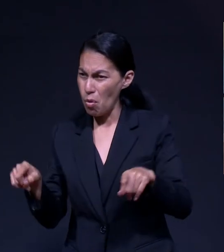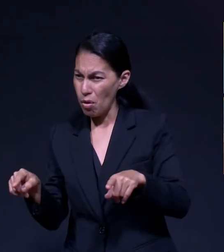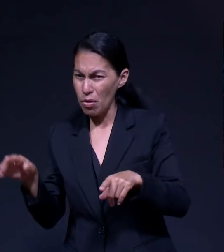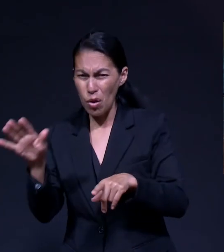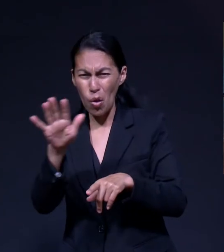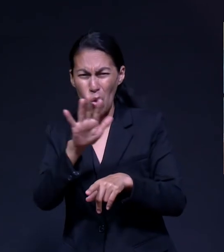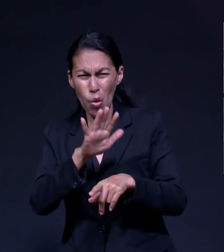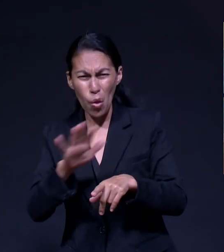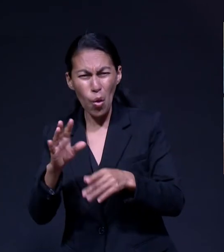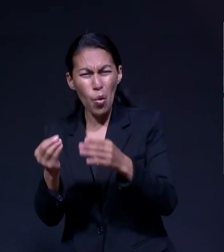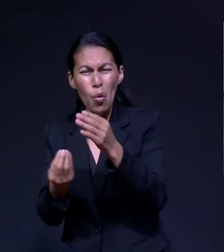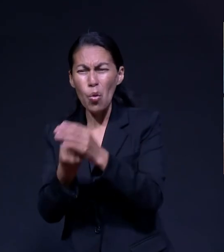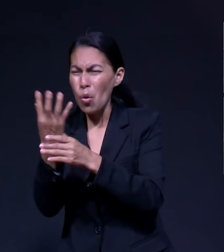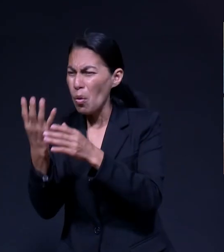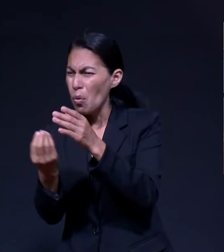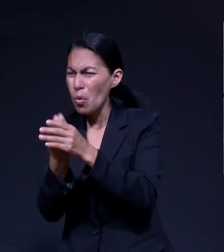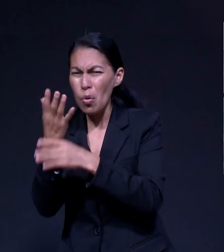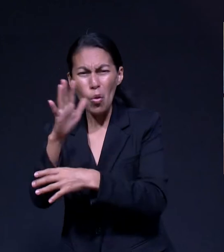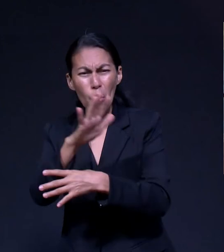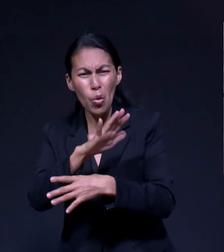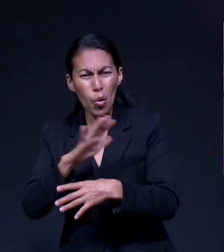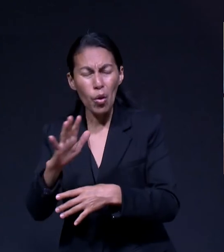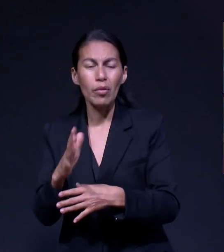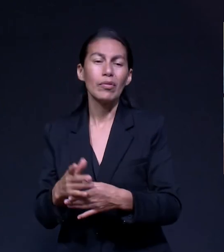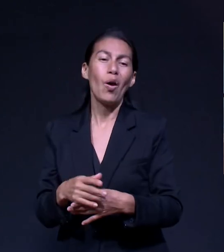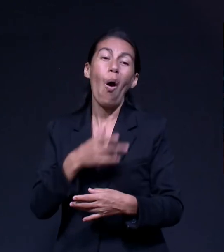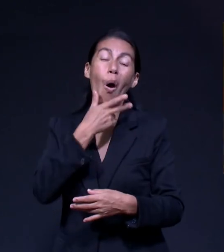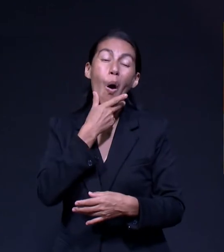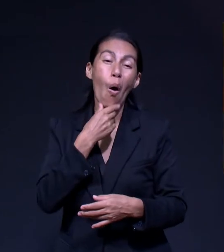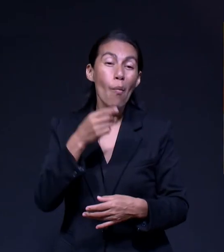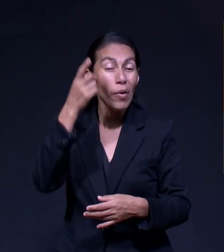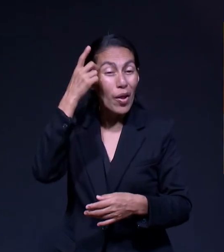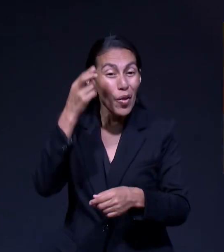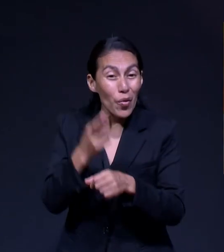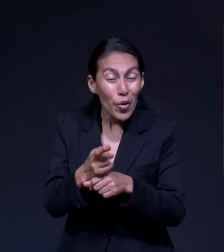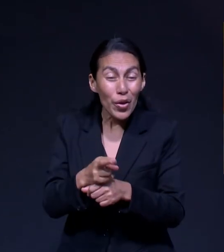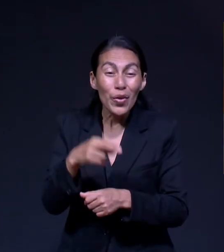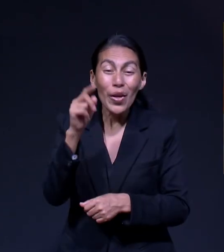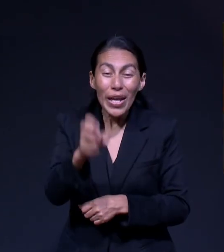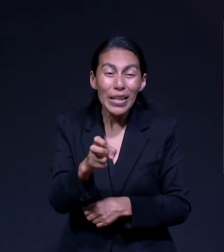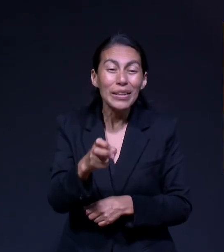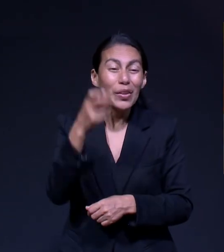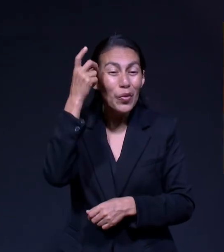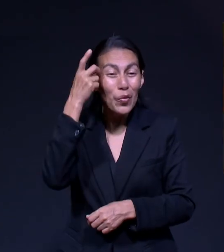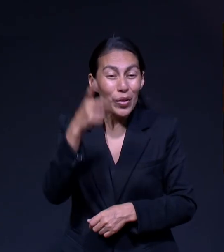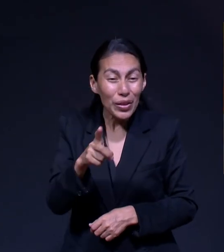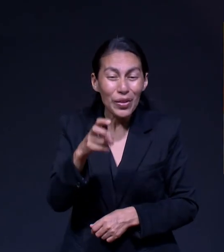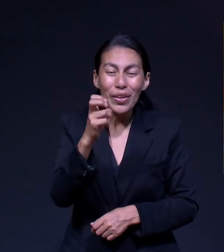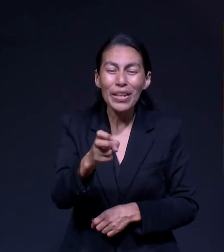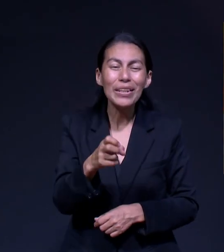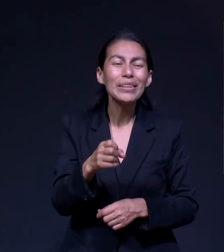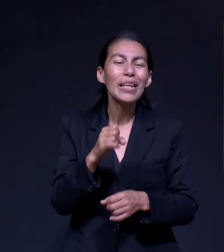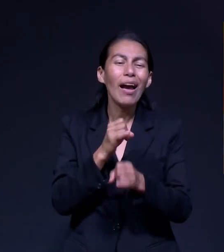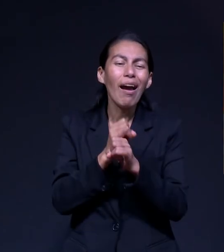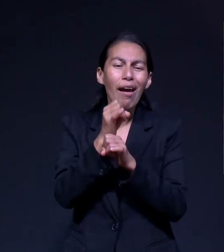muebles Son totalmente nuevos Resulta que él Era carpintero Y él había fabricado Hace poco tiempo